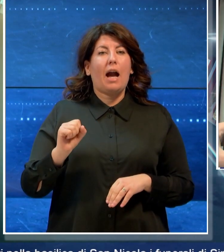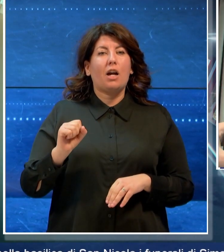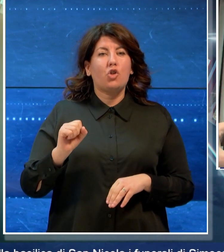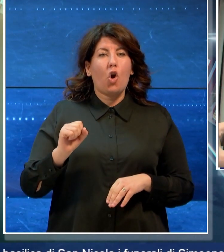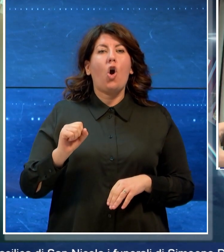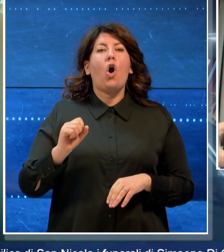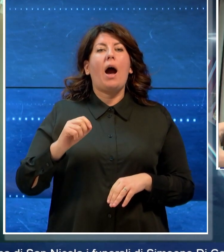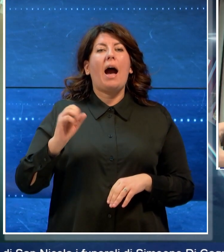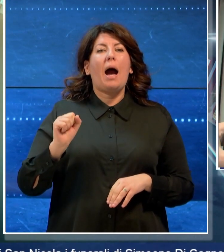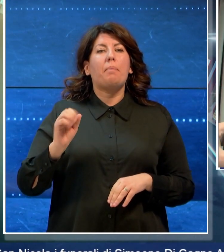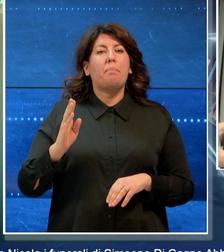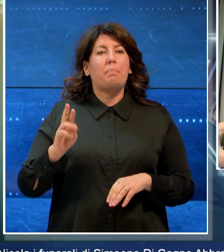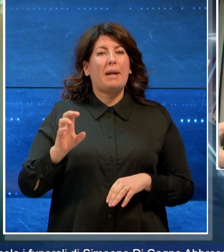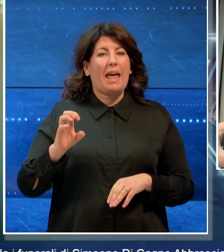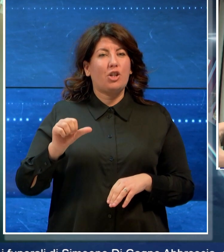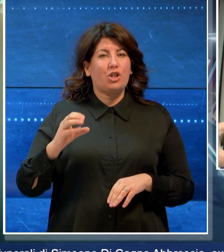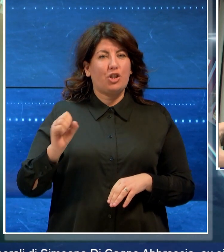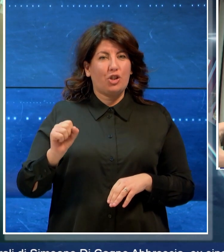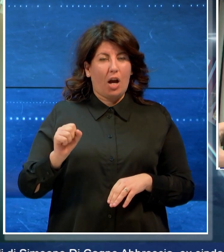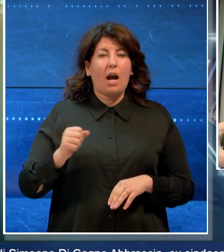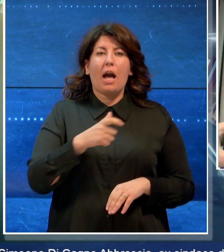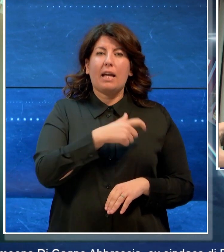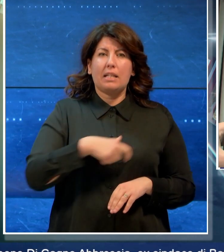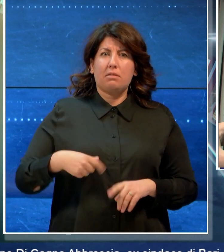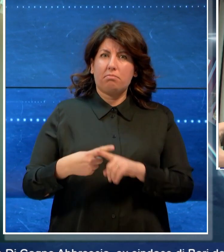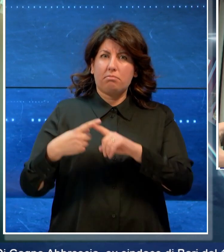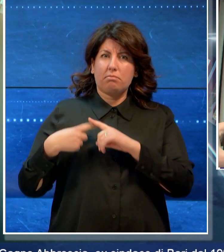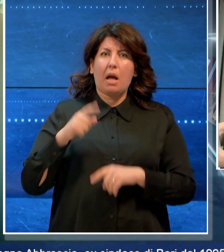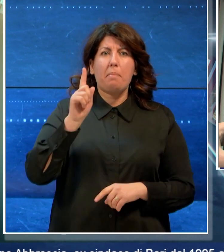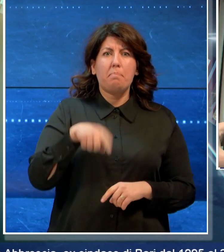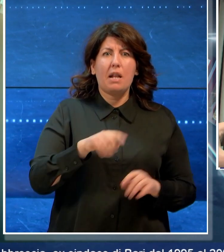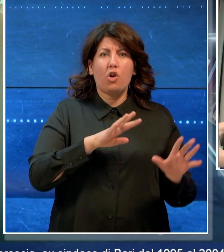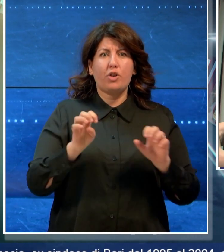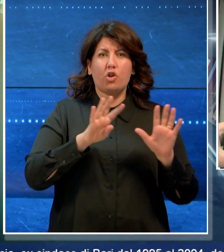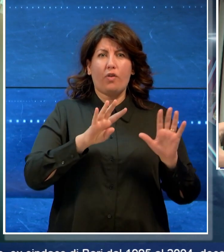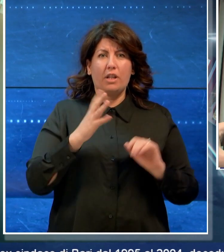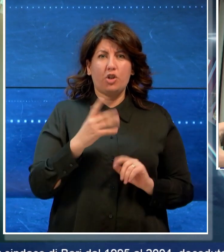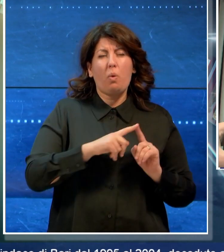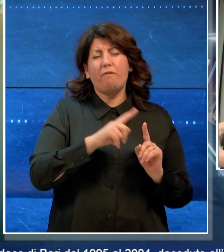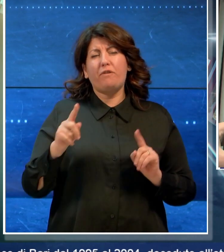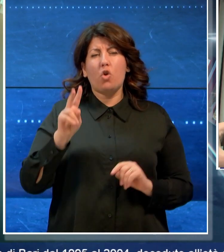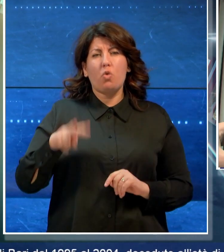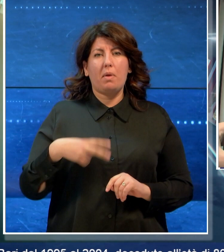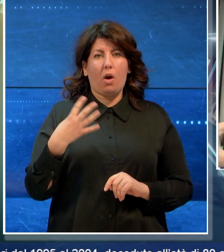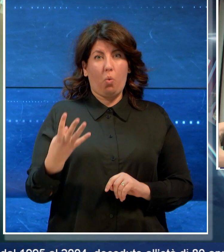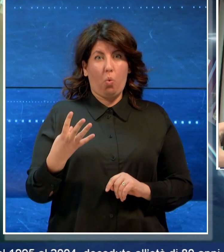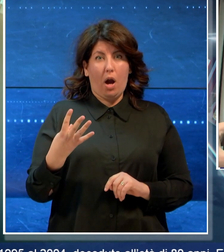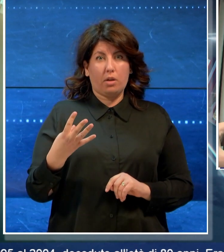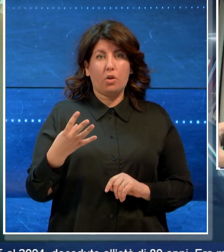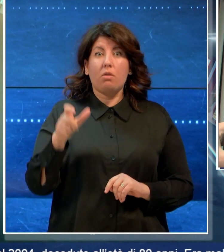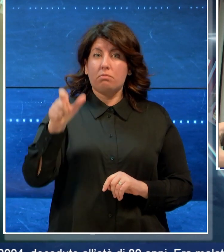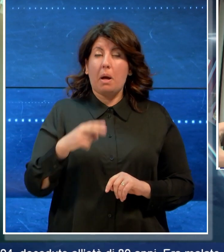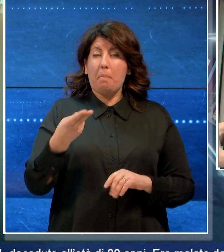sindaco di Bari dal 1995 al 2004, deceduto